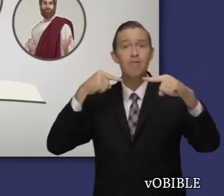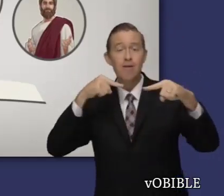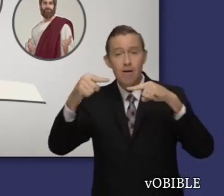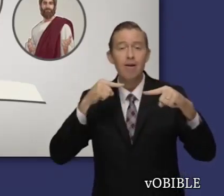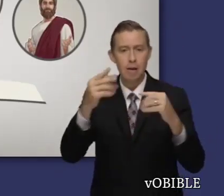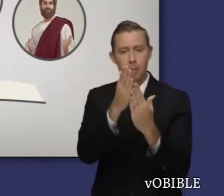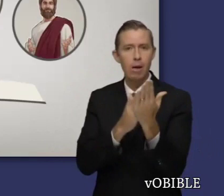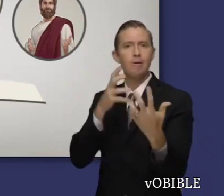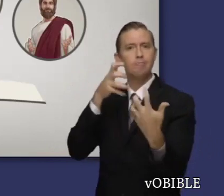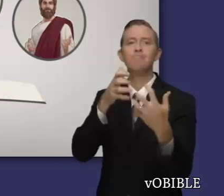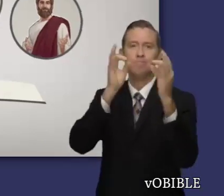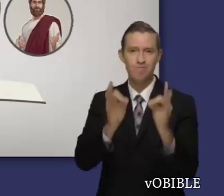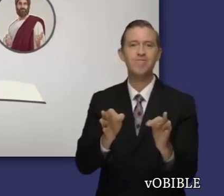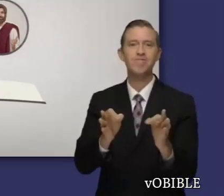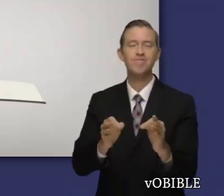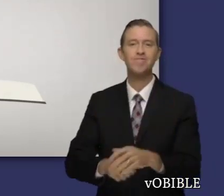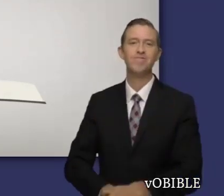el rey del reino de Dios.